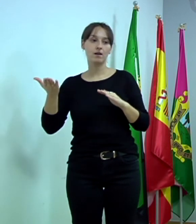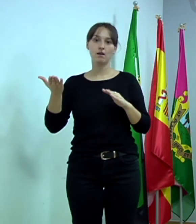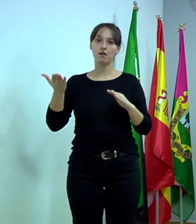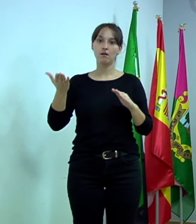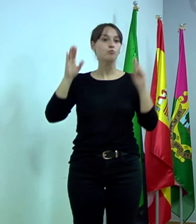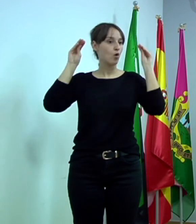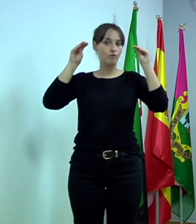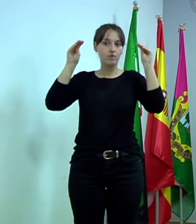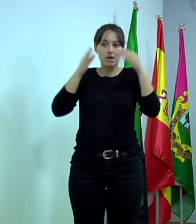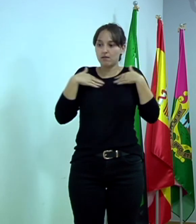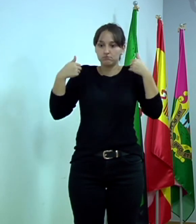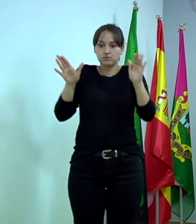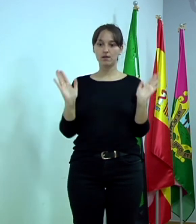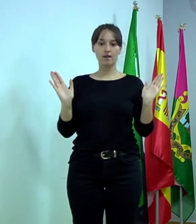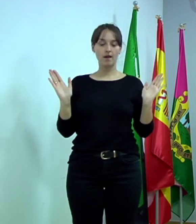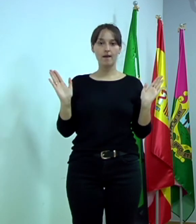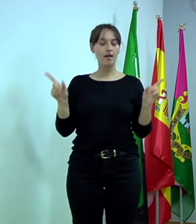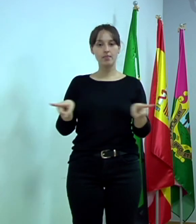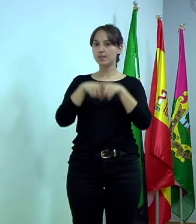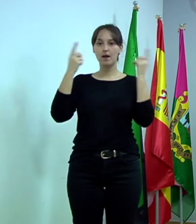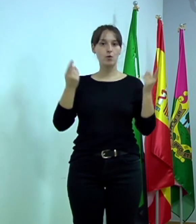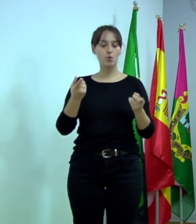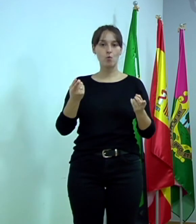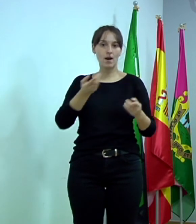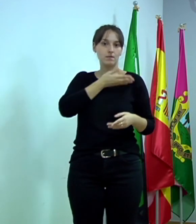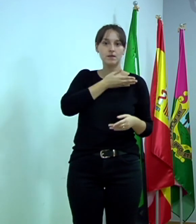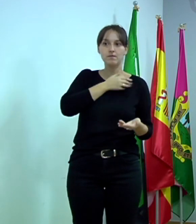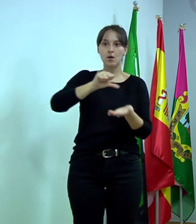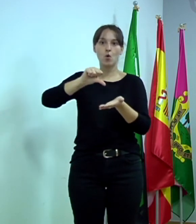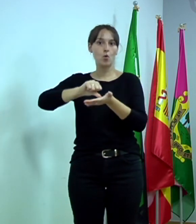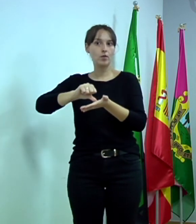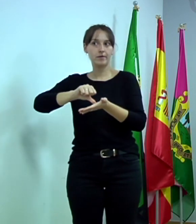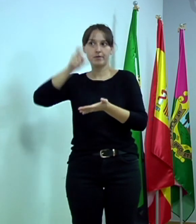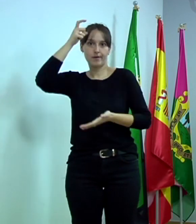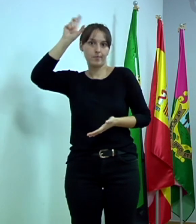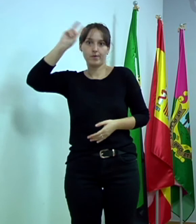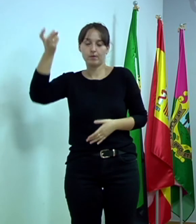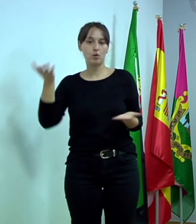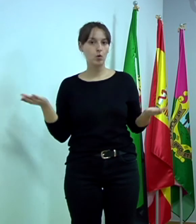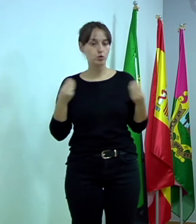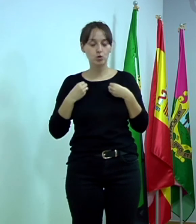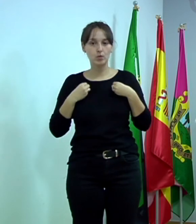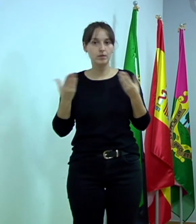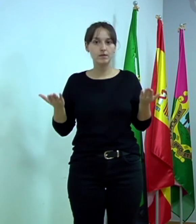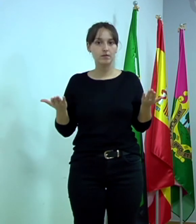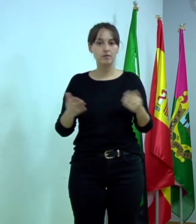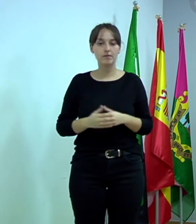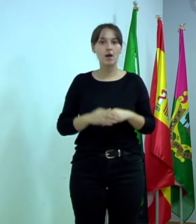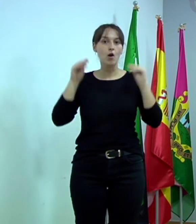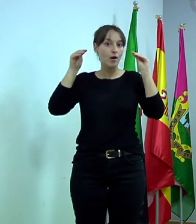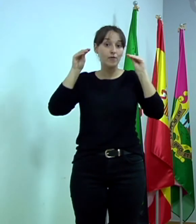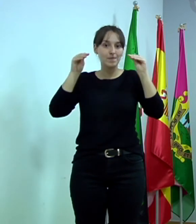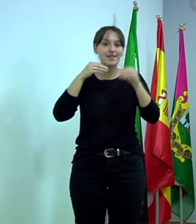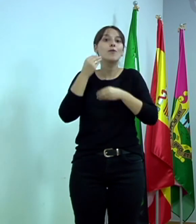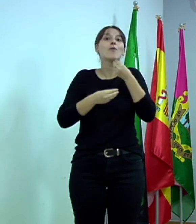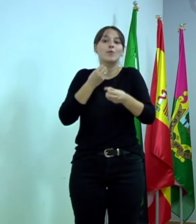quien quiera. O sea, es una formación que se hace desde Plasencia, evidentemente, pero está abierta a que a quien haga la formación, quien